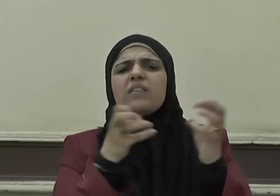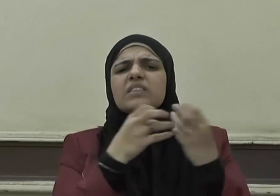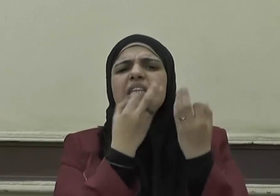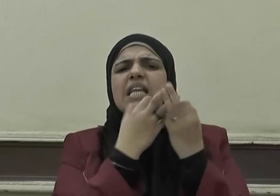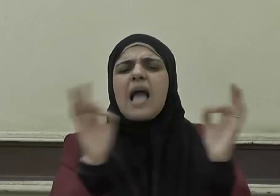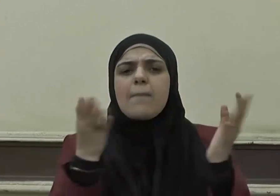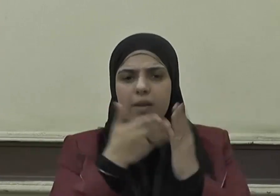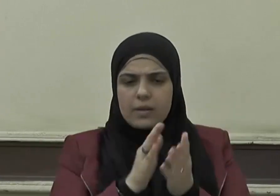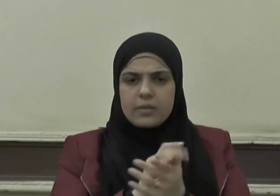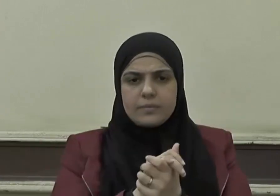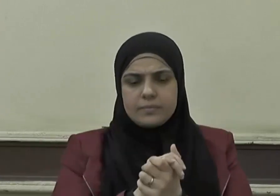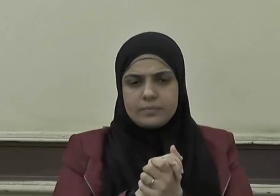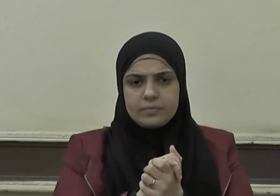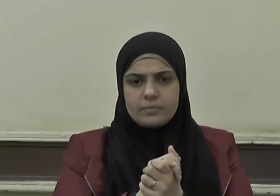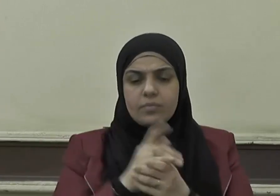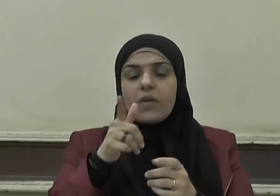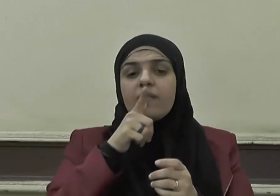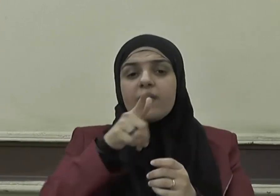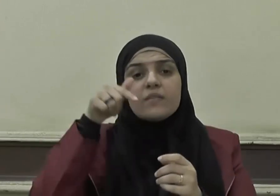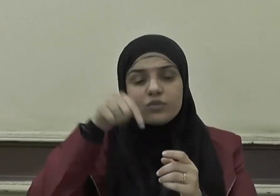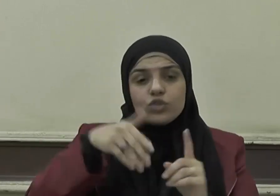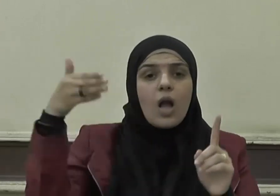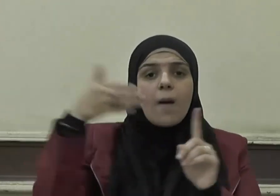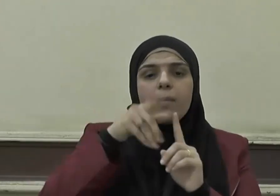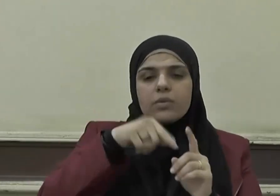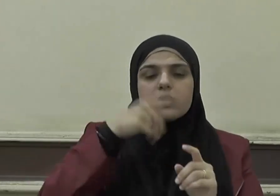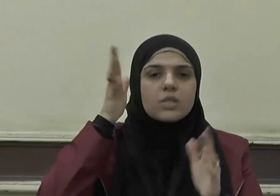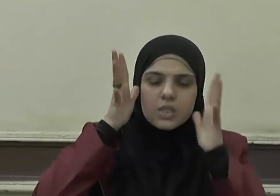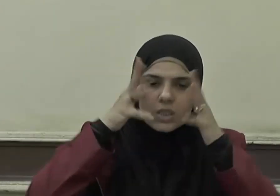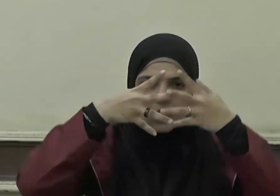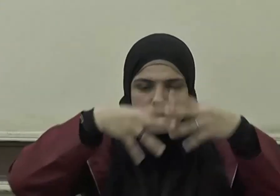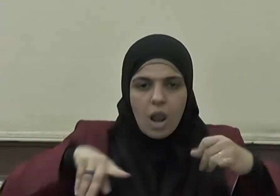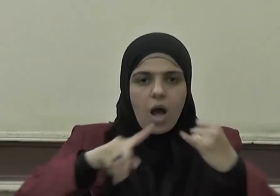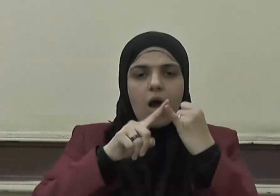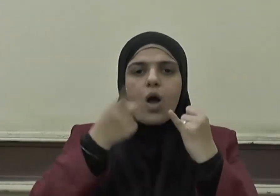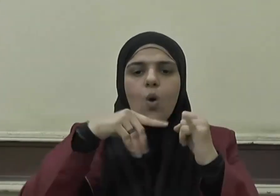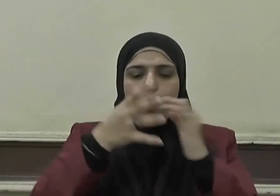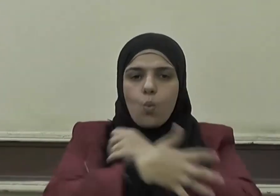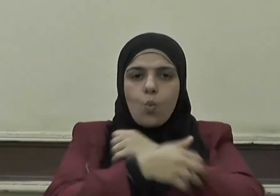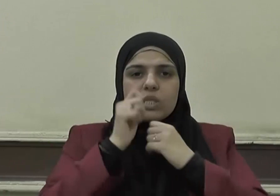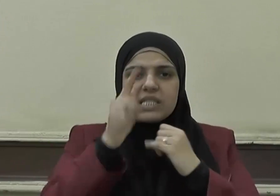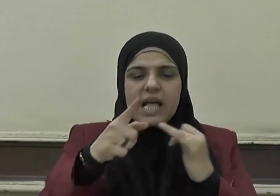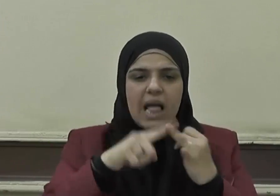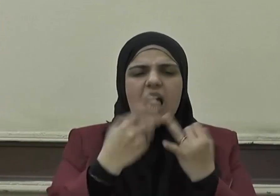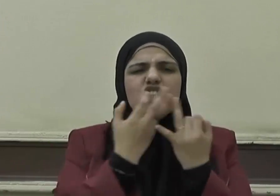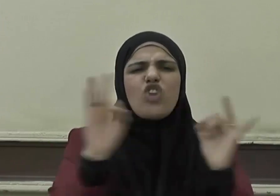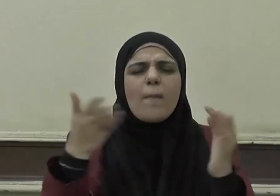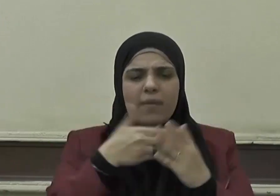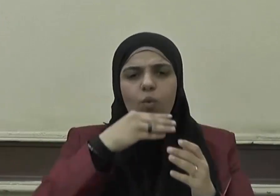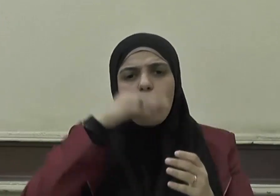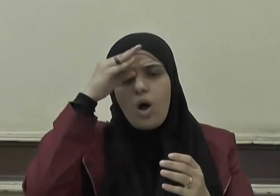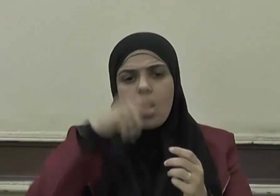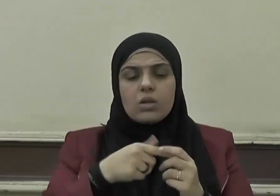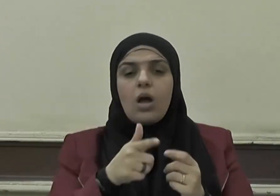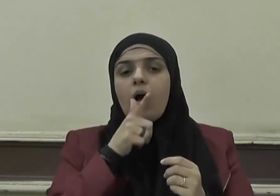مجملا فقد جاء الأمر بالصلاة والزكاة في القرآن مجملا فقال